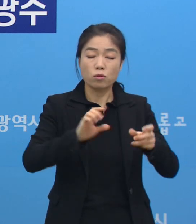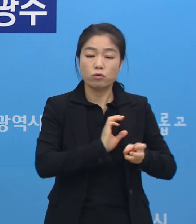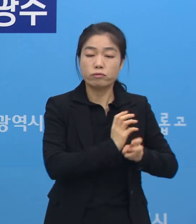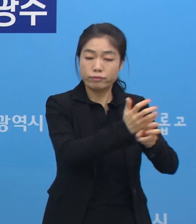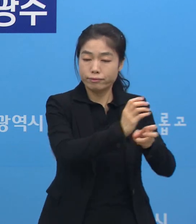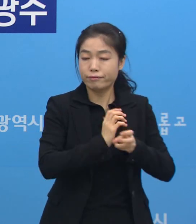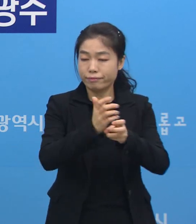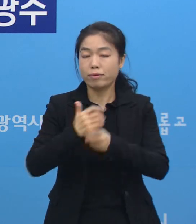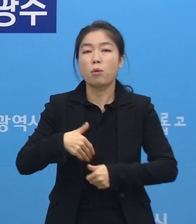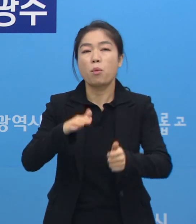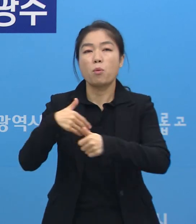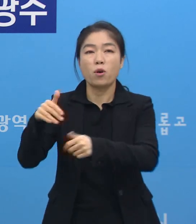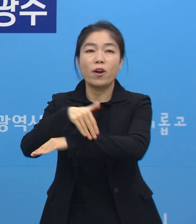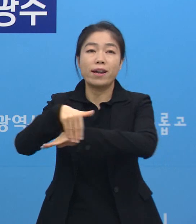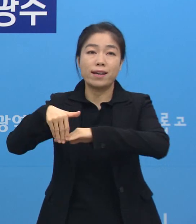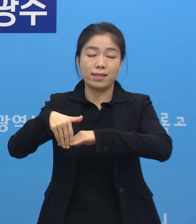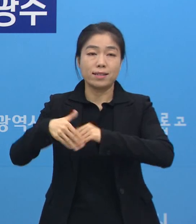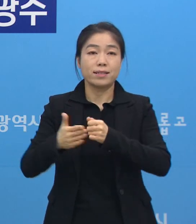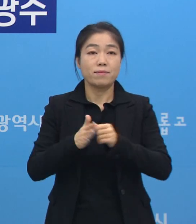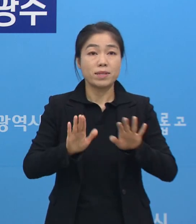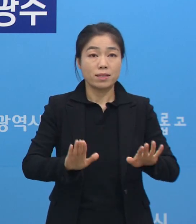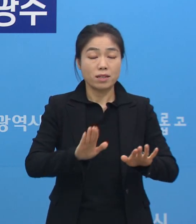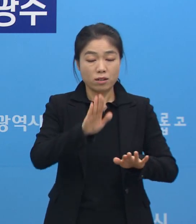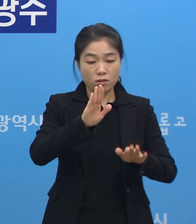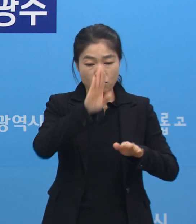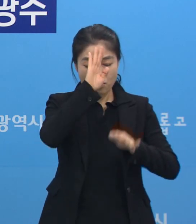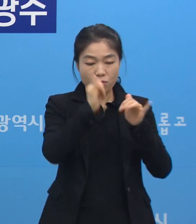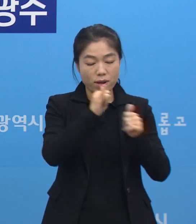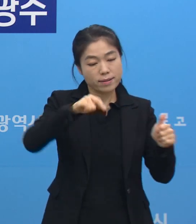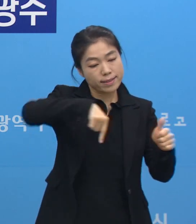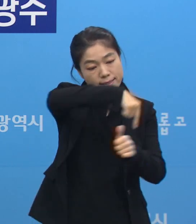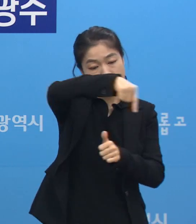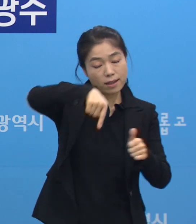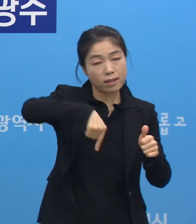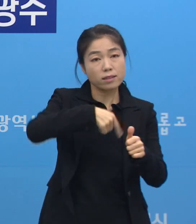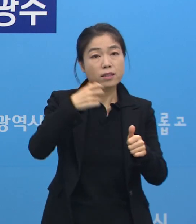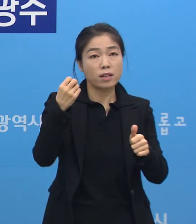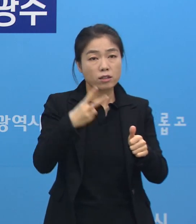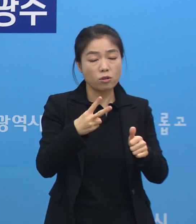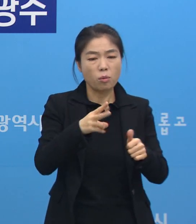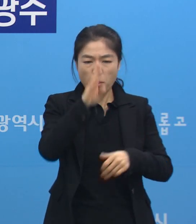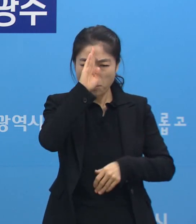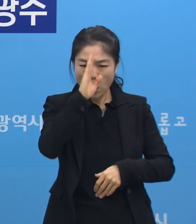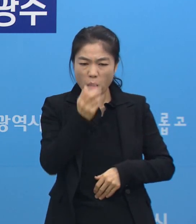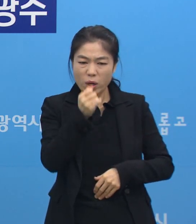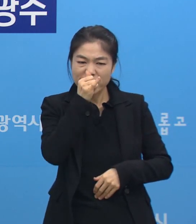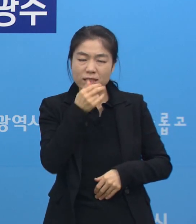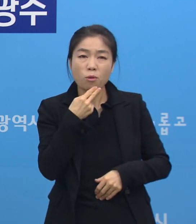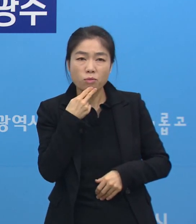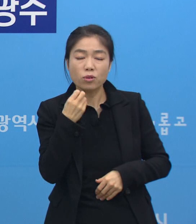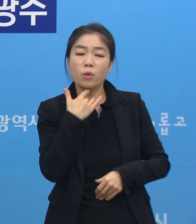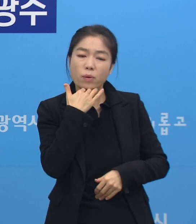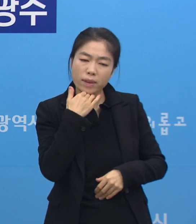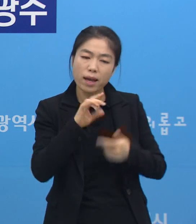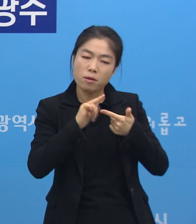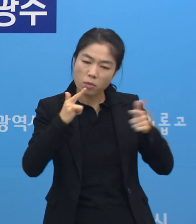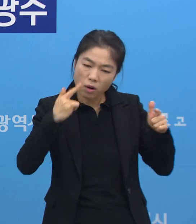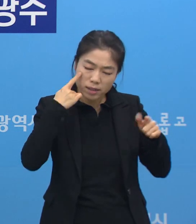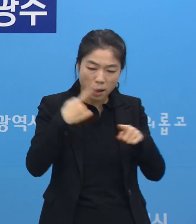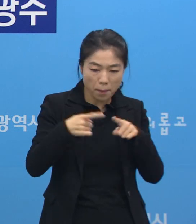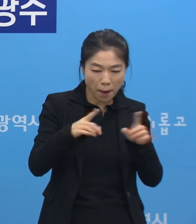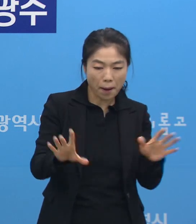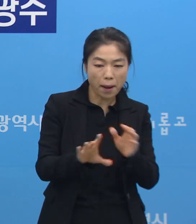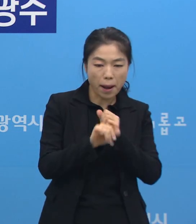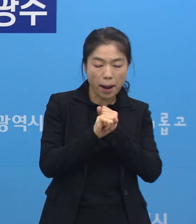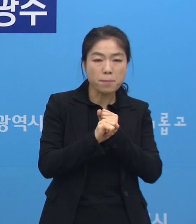후송할 예정입니다. 그래서 현재 각 환자의 상태, 또 기저질암, 또 나이 이런 것들을 고려해서